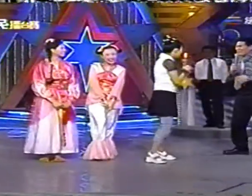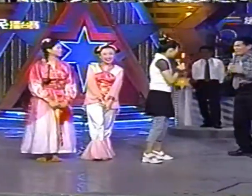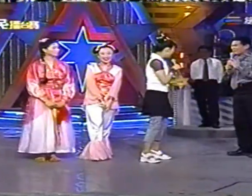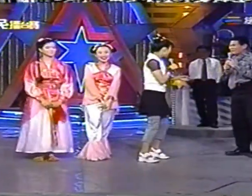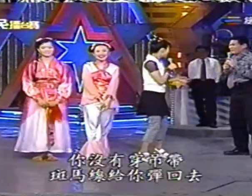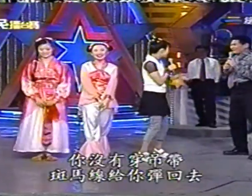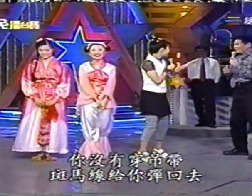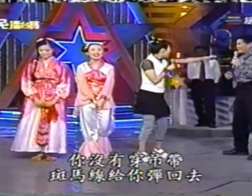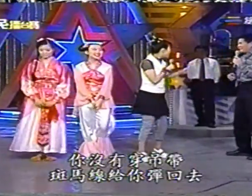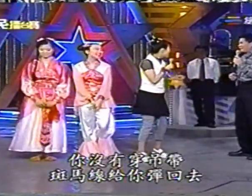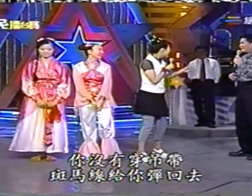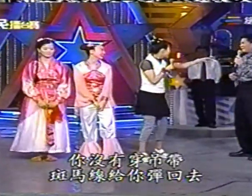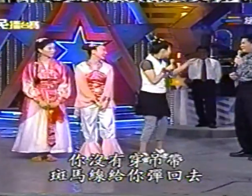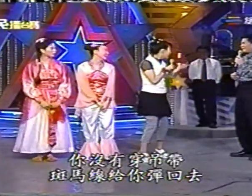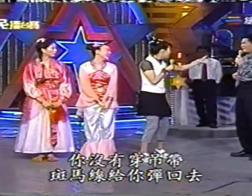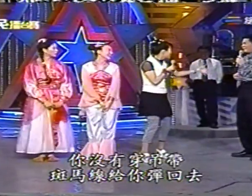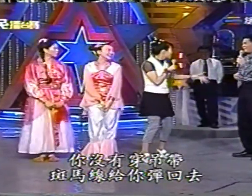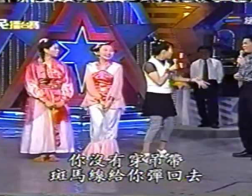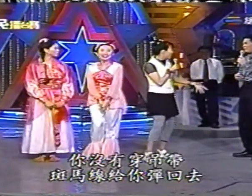你沒有穿吊帶 班馬先生給你彈回去喔